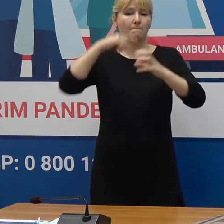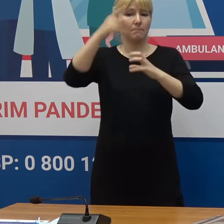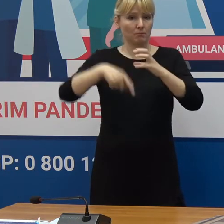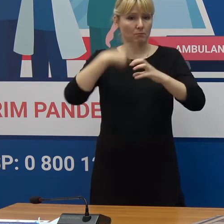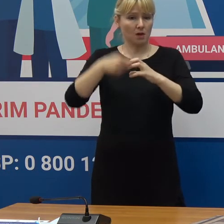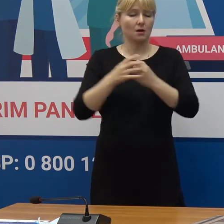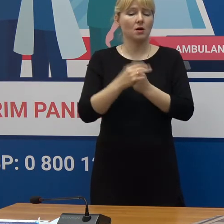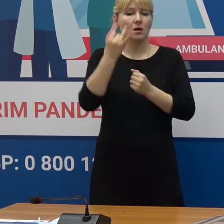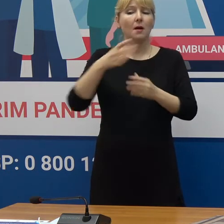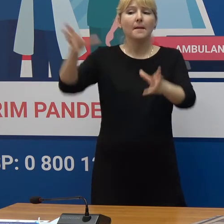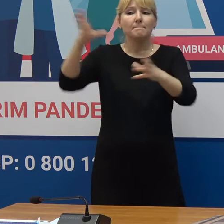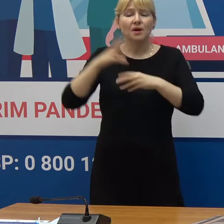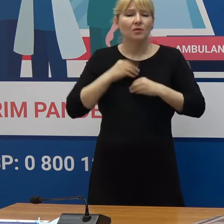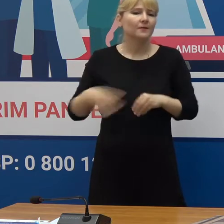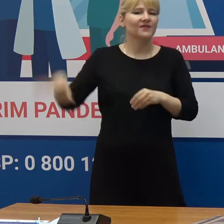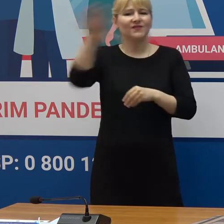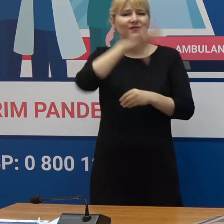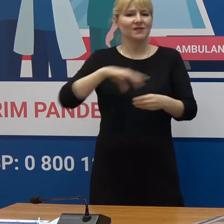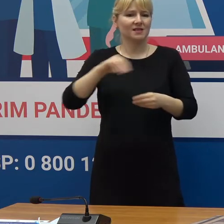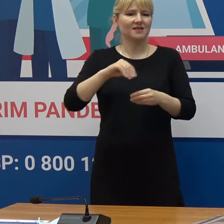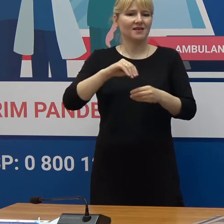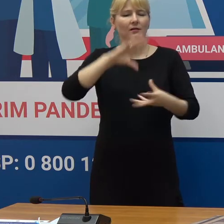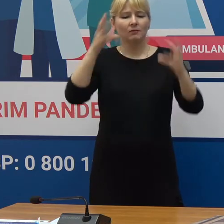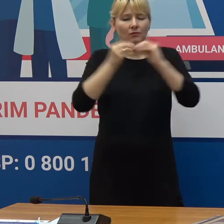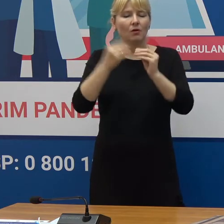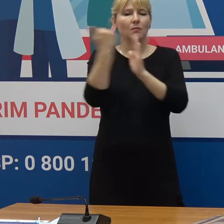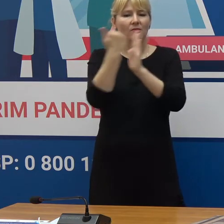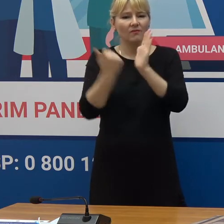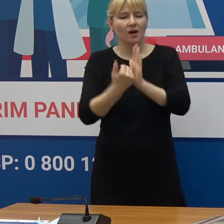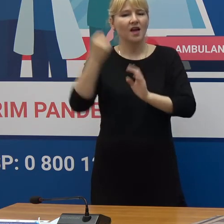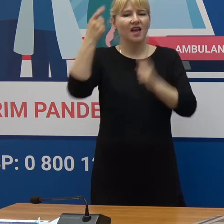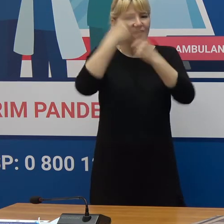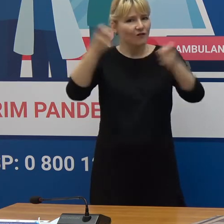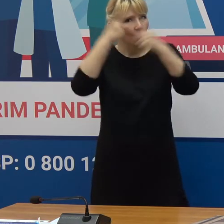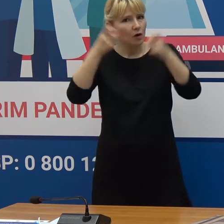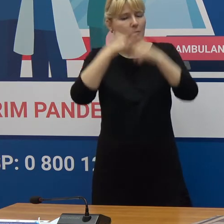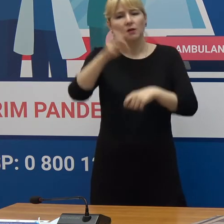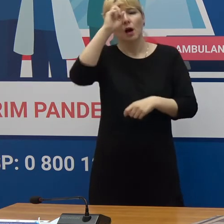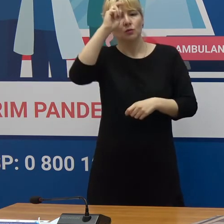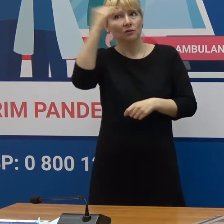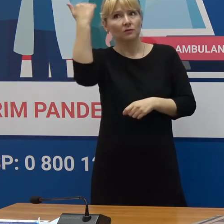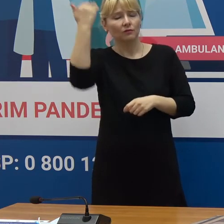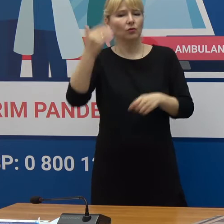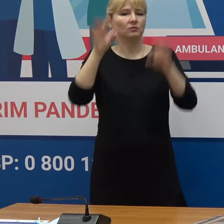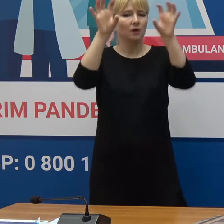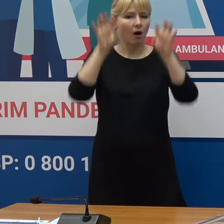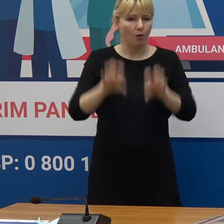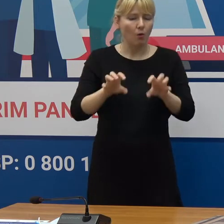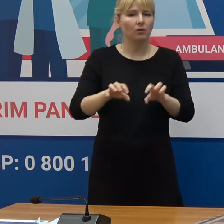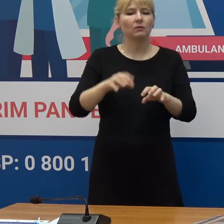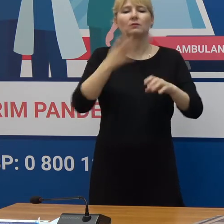intern împreună cu toate informațiile despre deciziile și strategiile guvernamentale, locale, dar și